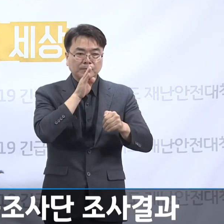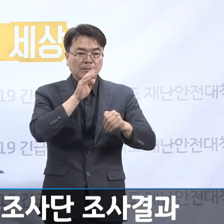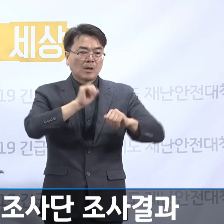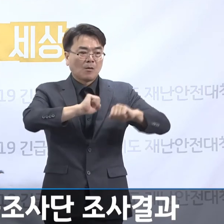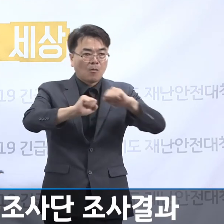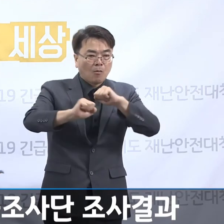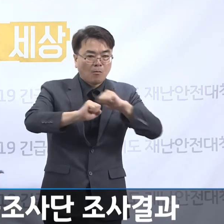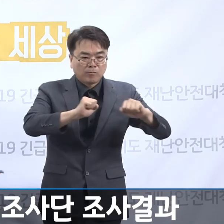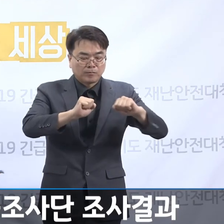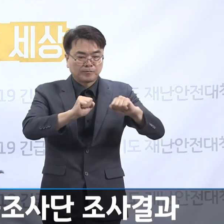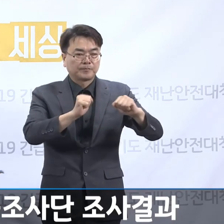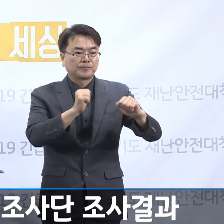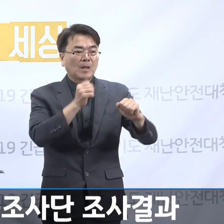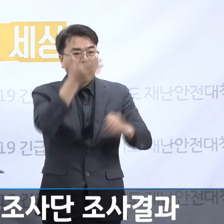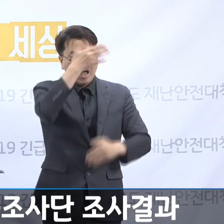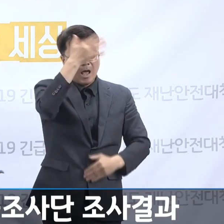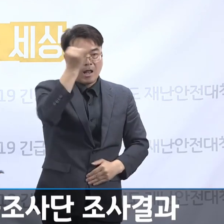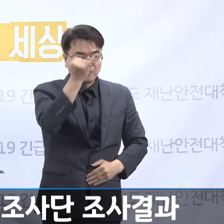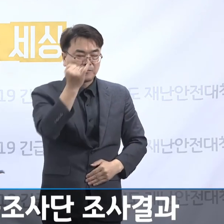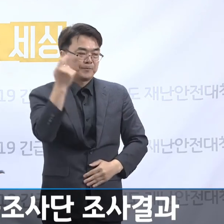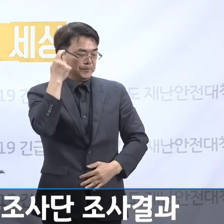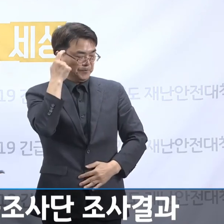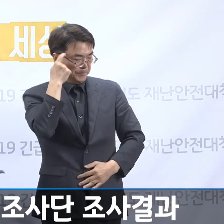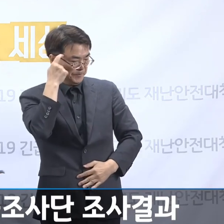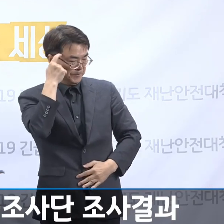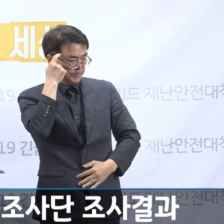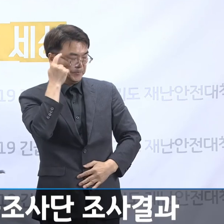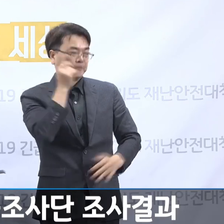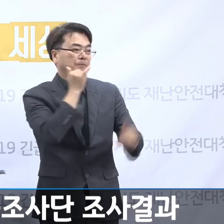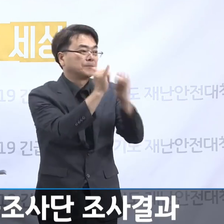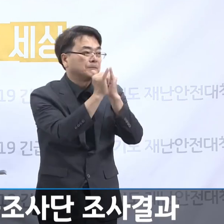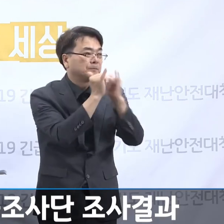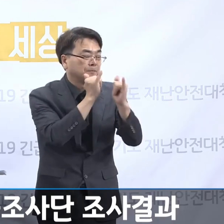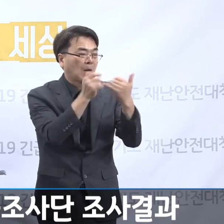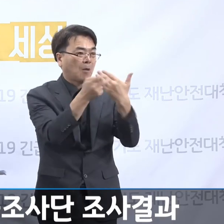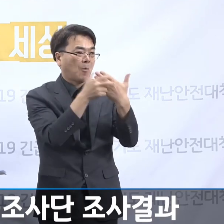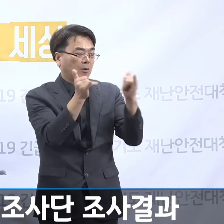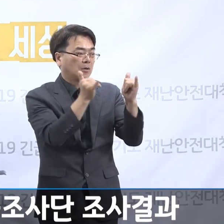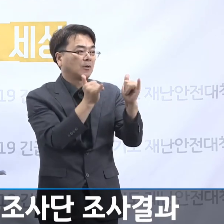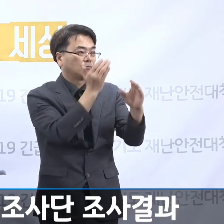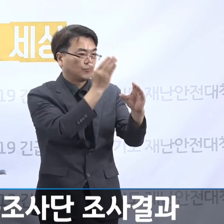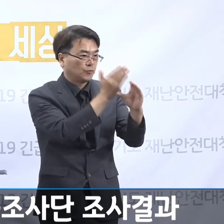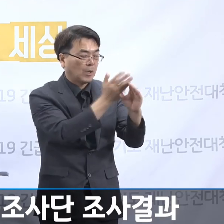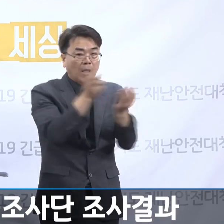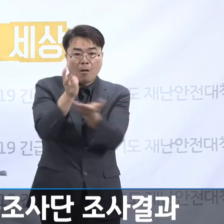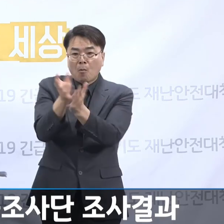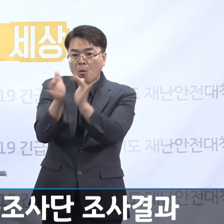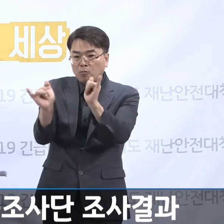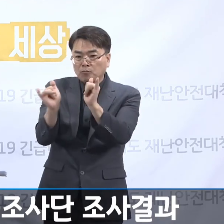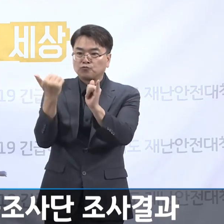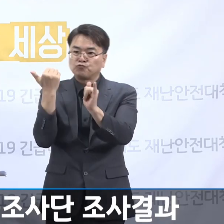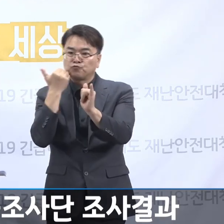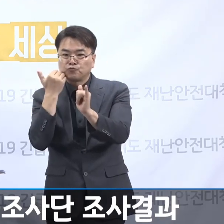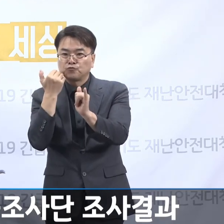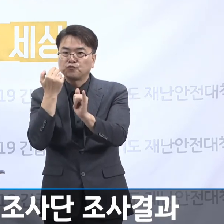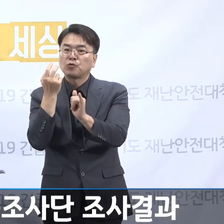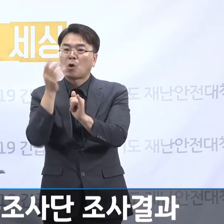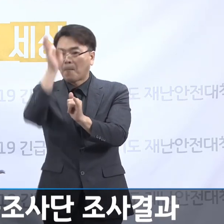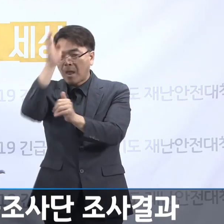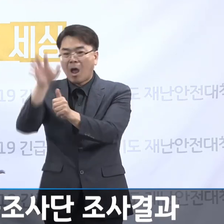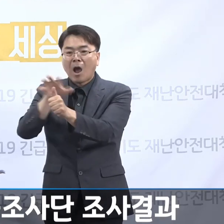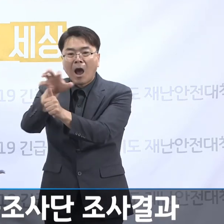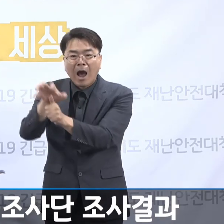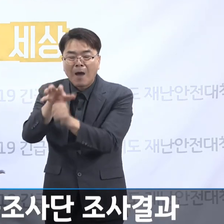의사가 할머니 정신건강상태를 위해 면담 조사하는 과정에서 법원 직원인, 간병인이 불법